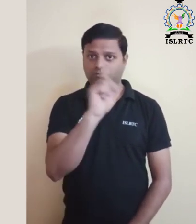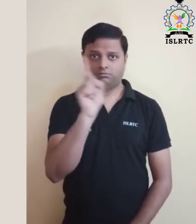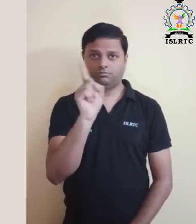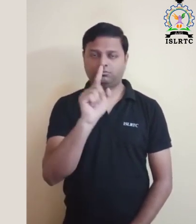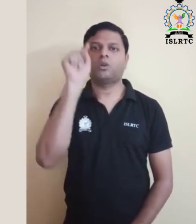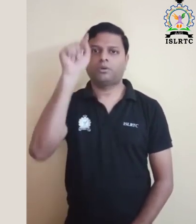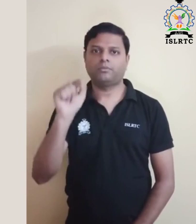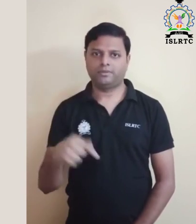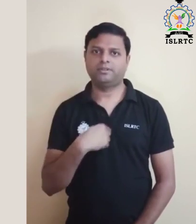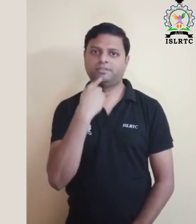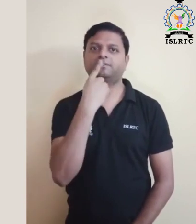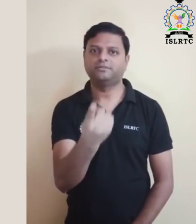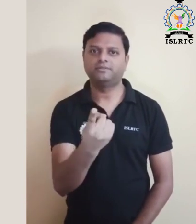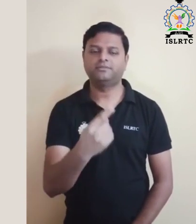हमें क्या नहीं करना चाहिए